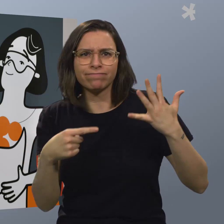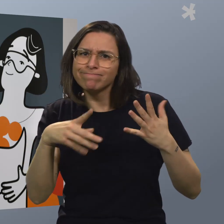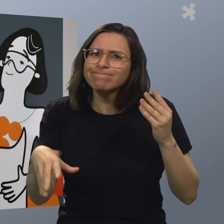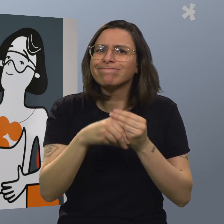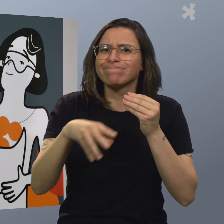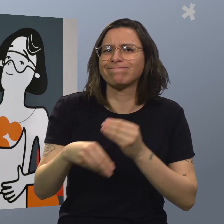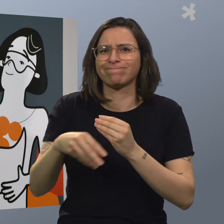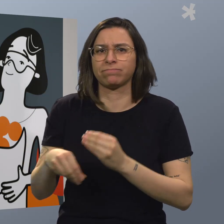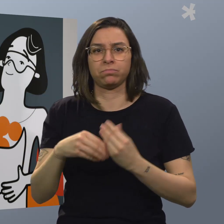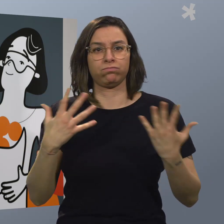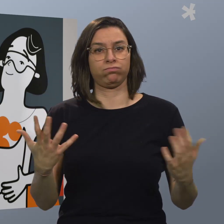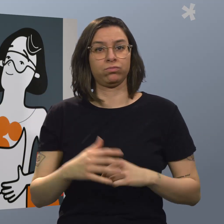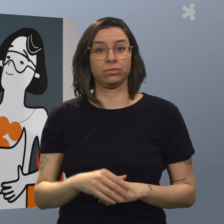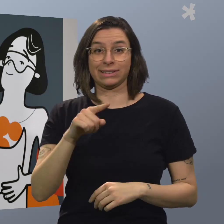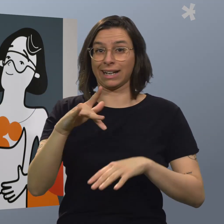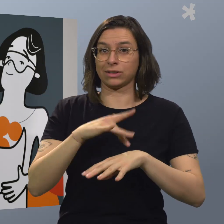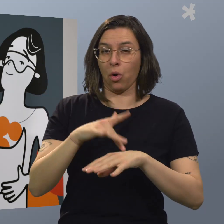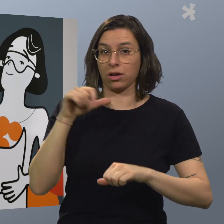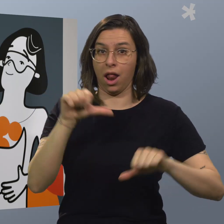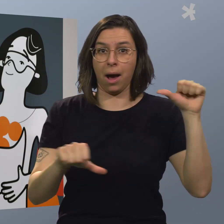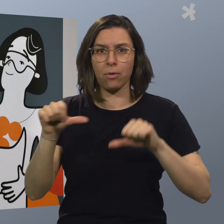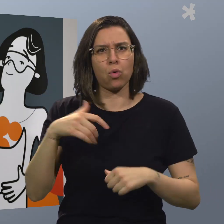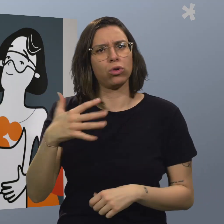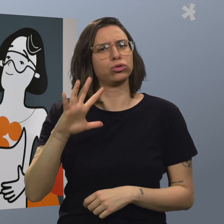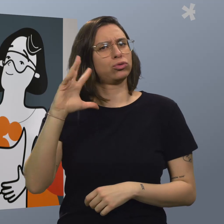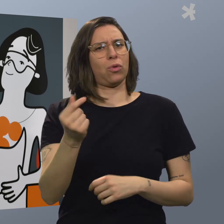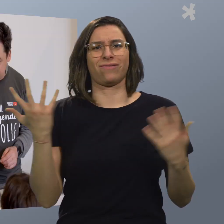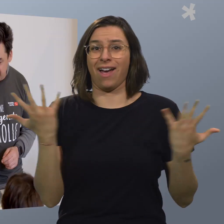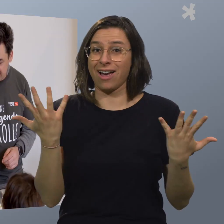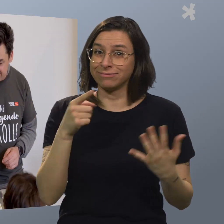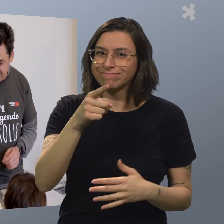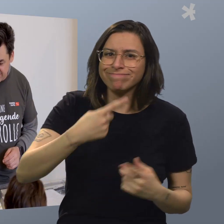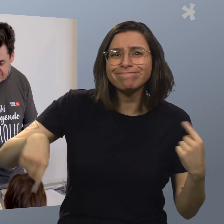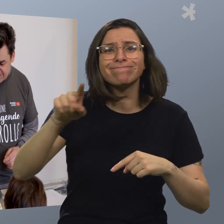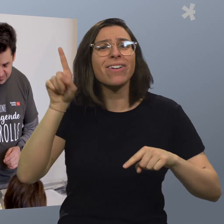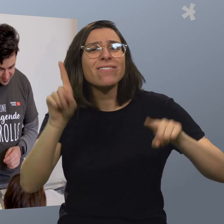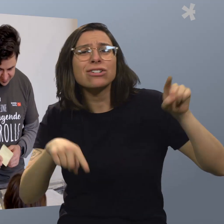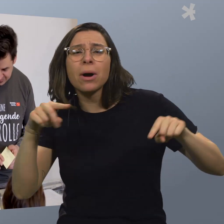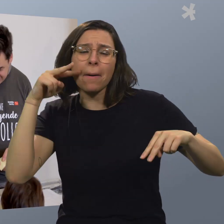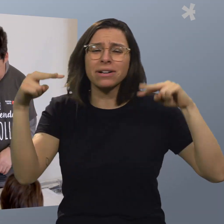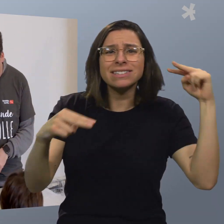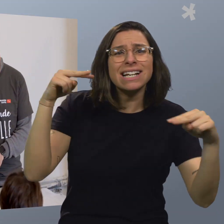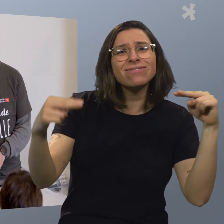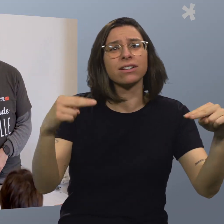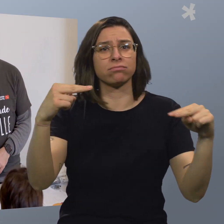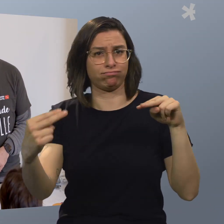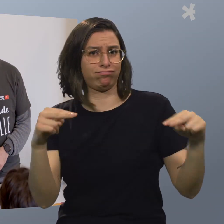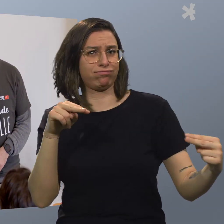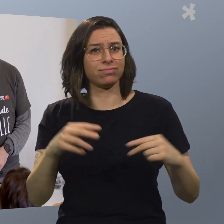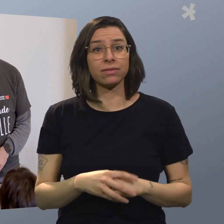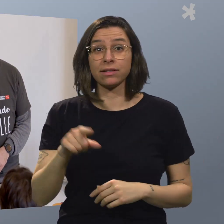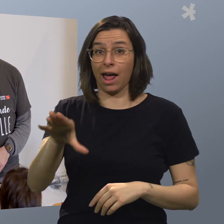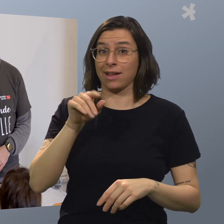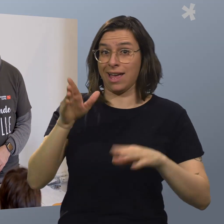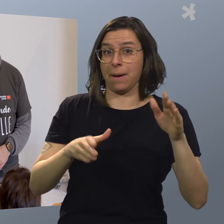einsetzen. Und das Schöne am Sensorik-Labor ist, dass wir jetzt einen Perspektivwechsel haben, dass die